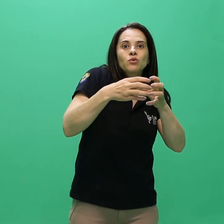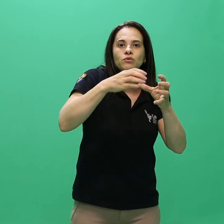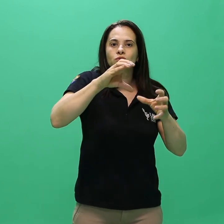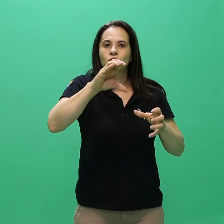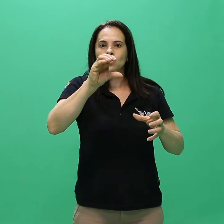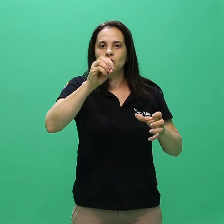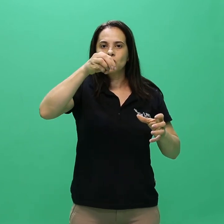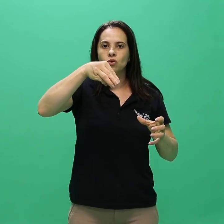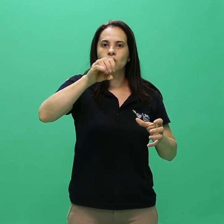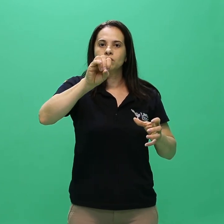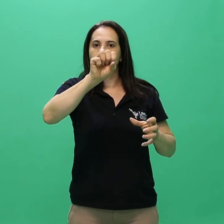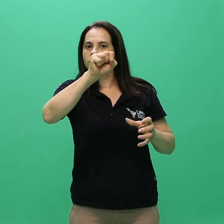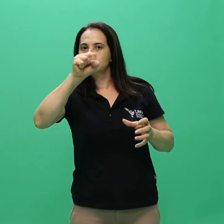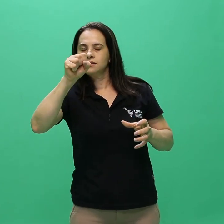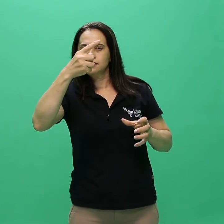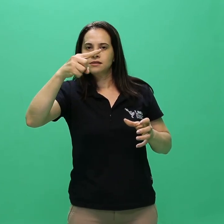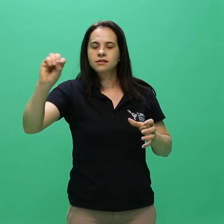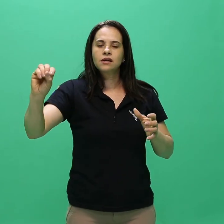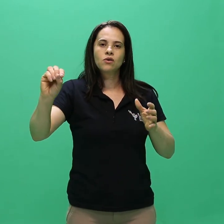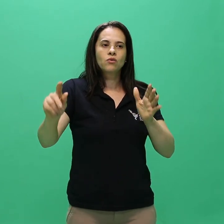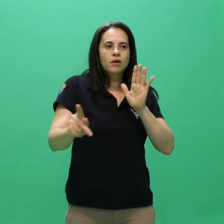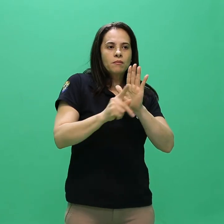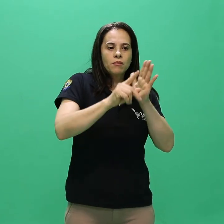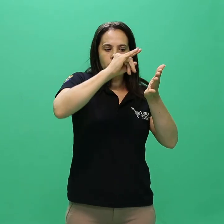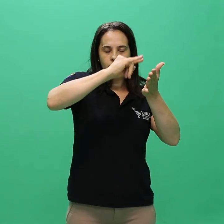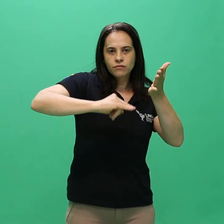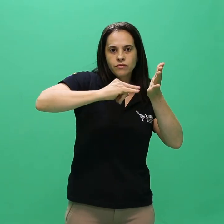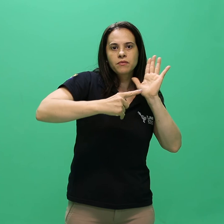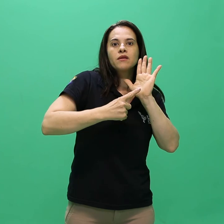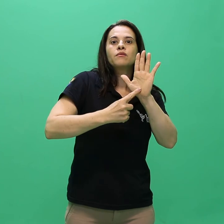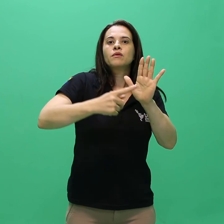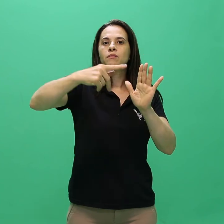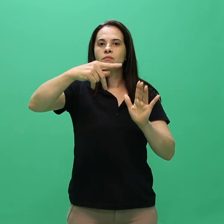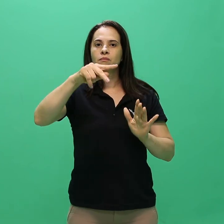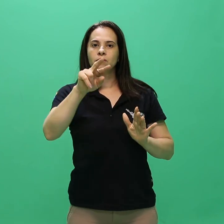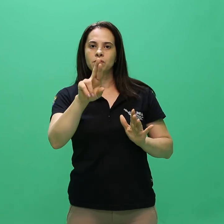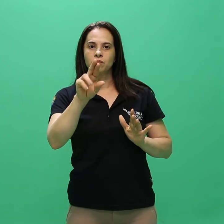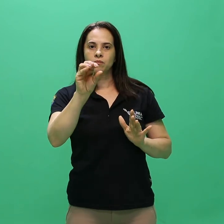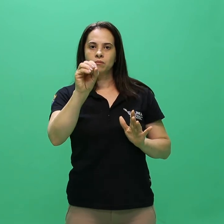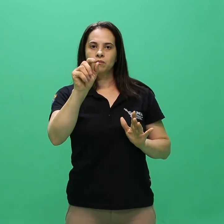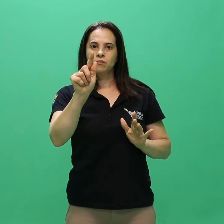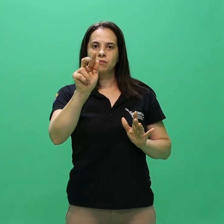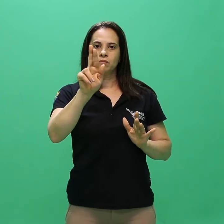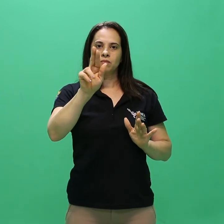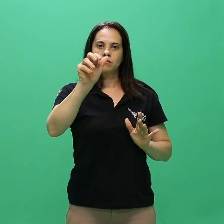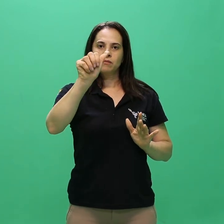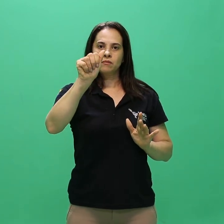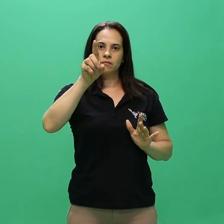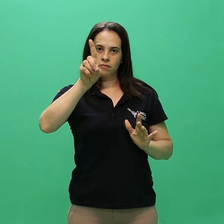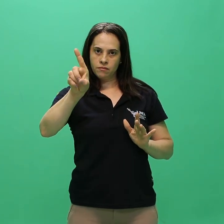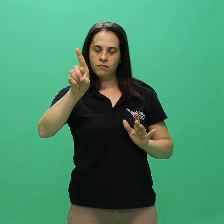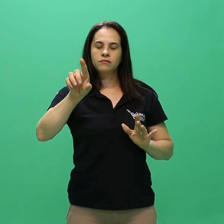será registrado pela comissão de avaliação do curso em formulário padrão